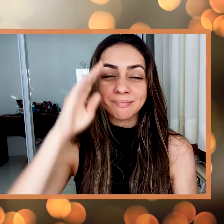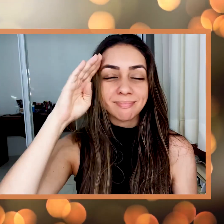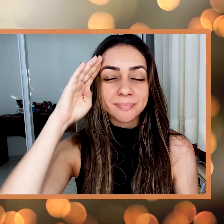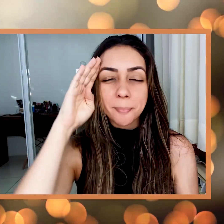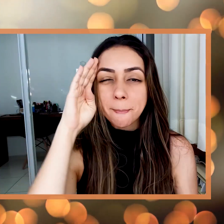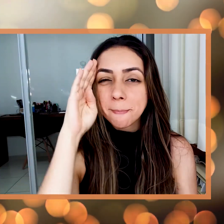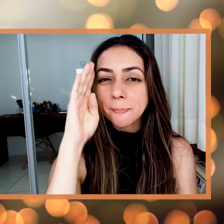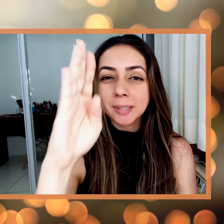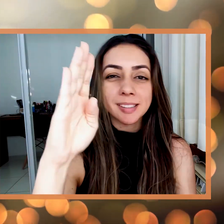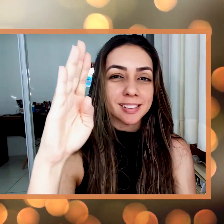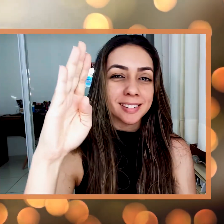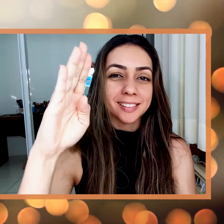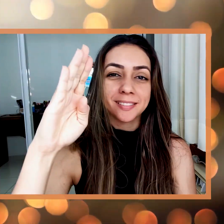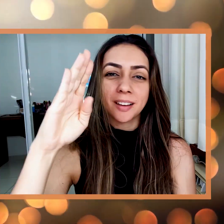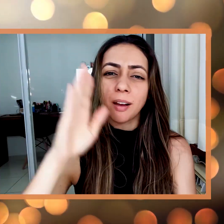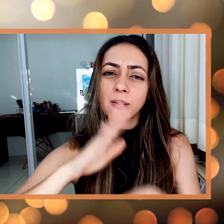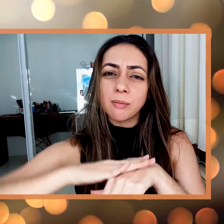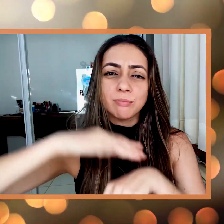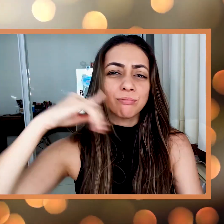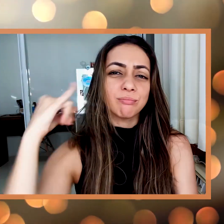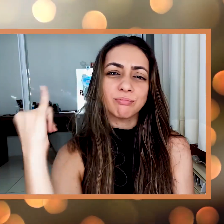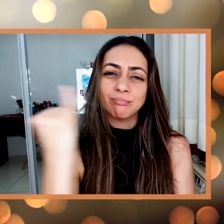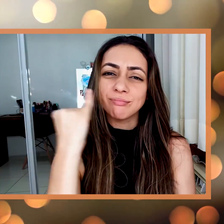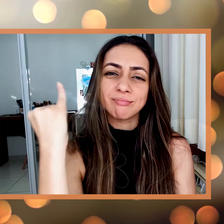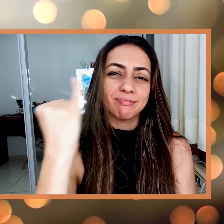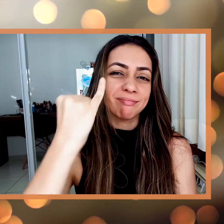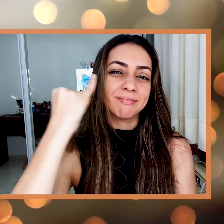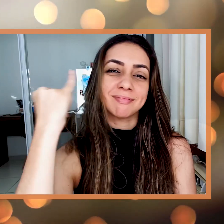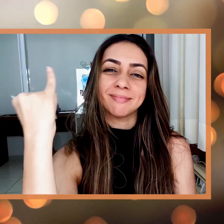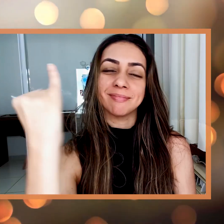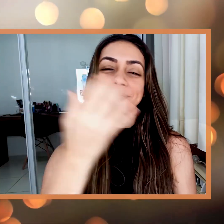Seu amor é a grande ceia.